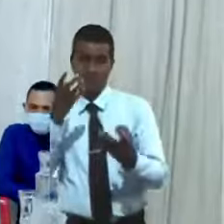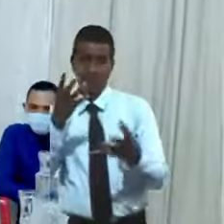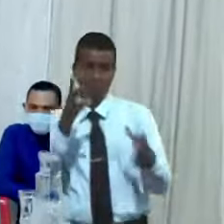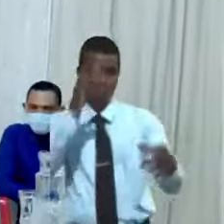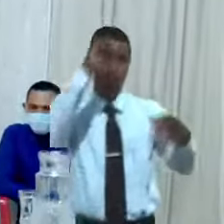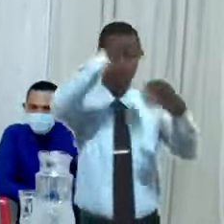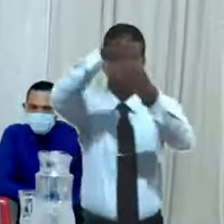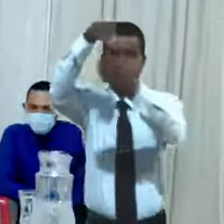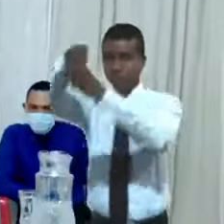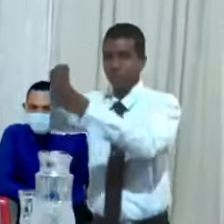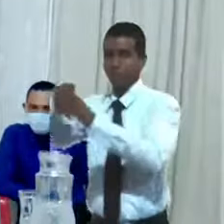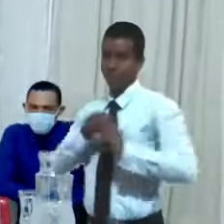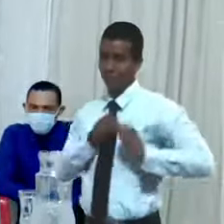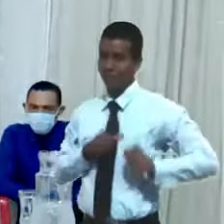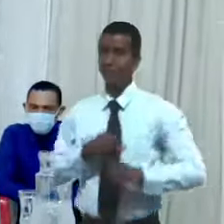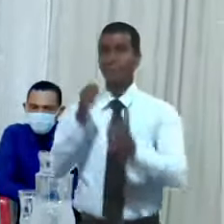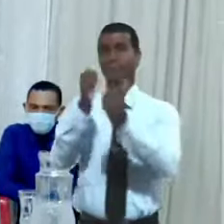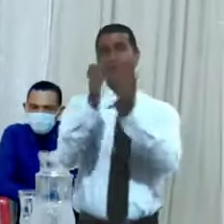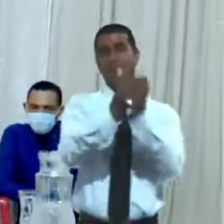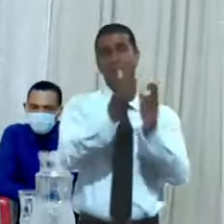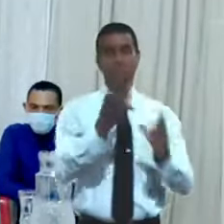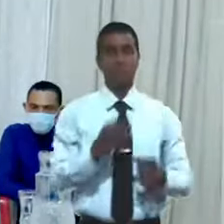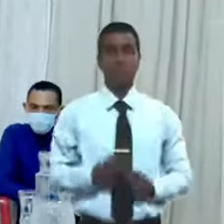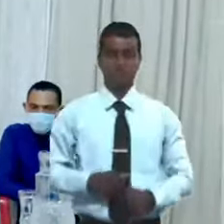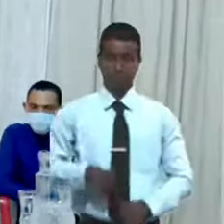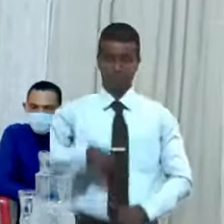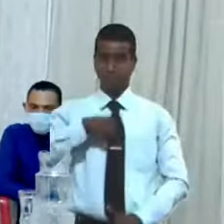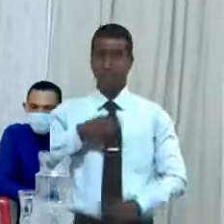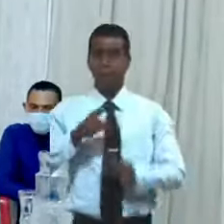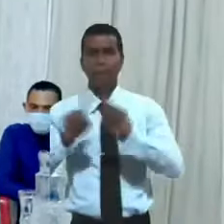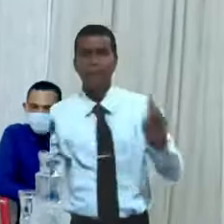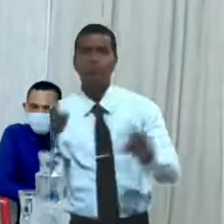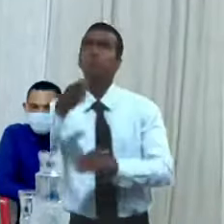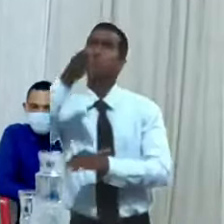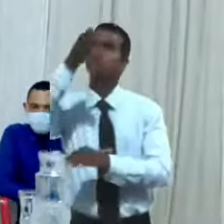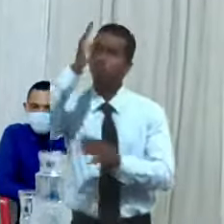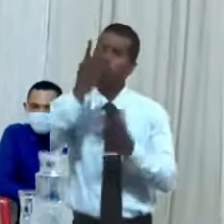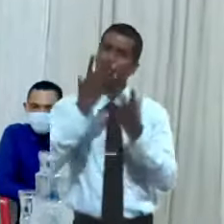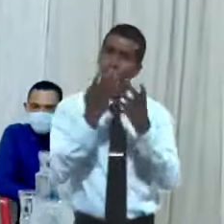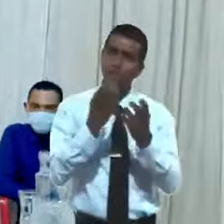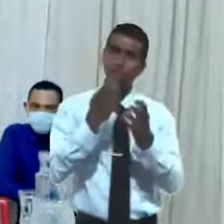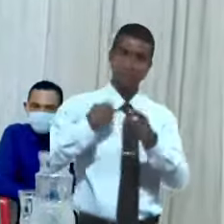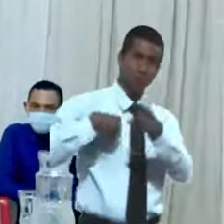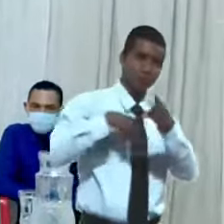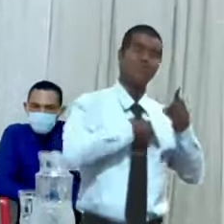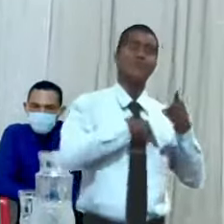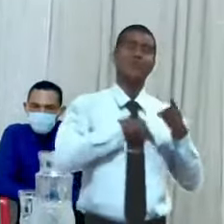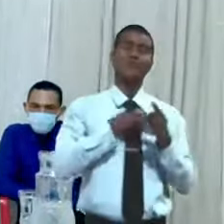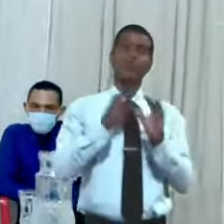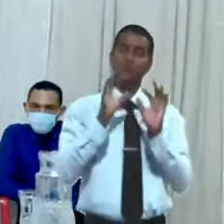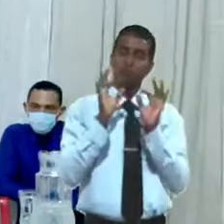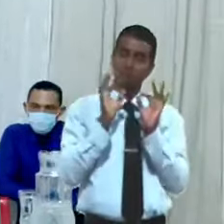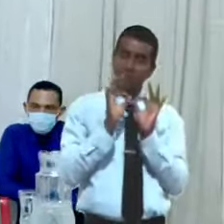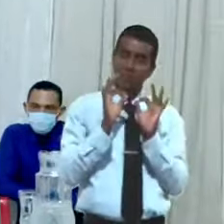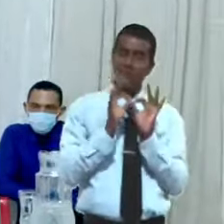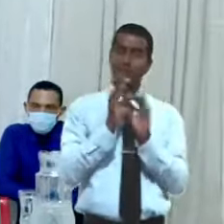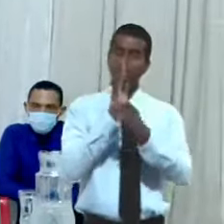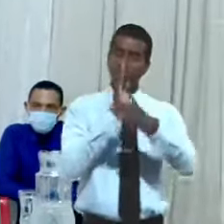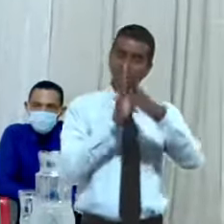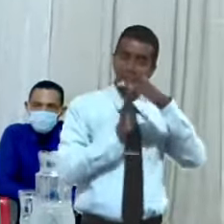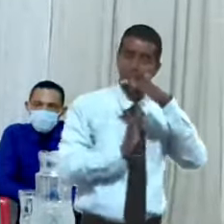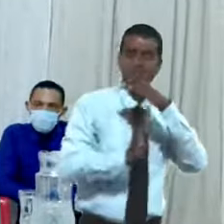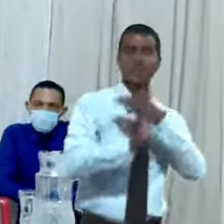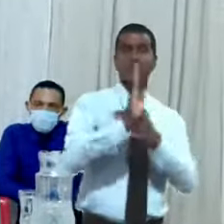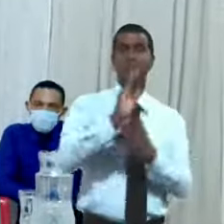arrogancia pero Dios quiere que nosotros seamos sencillos humildes y seamos